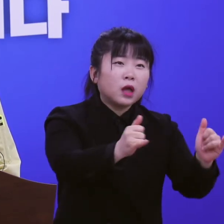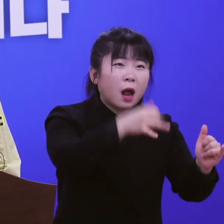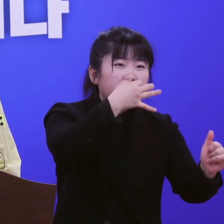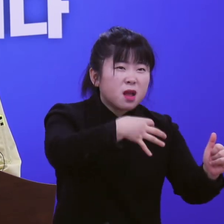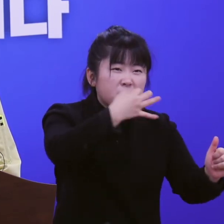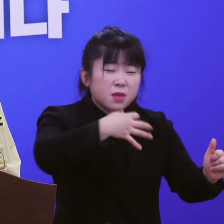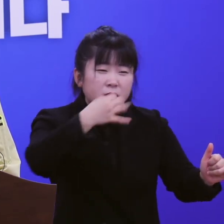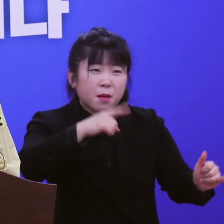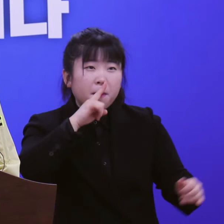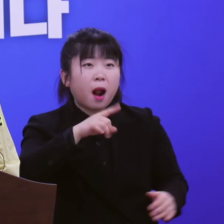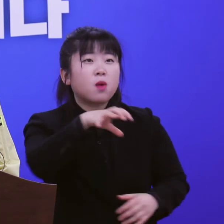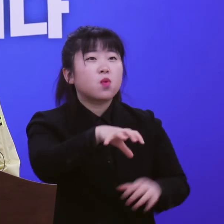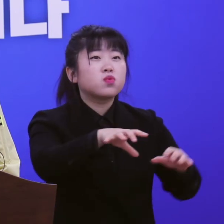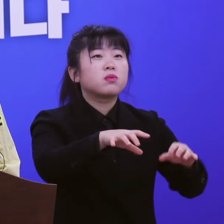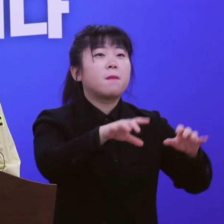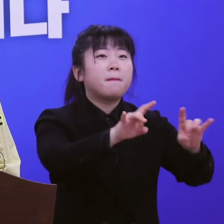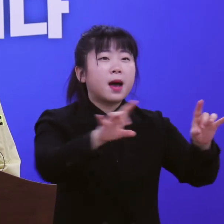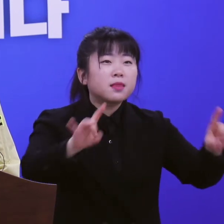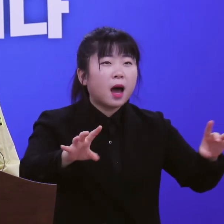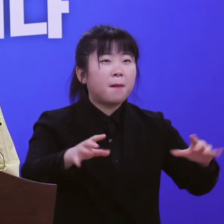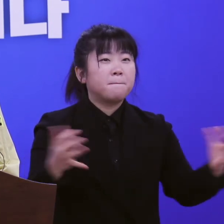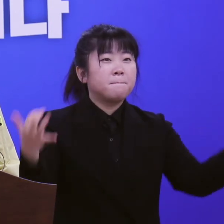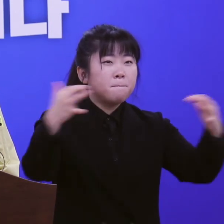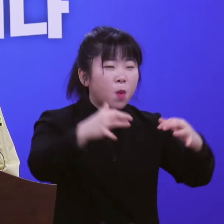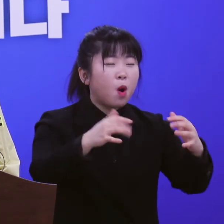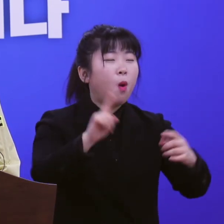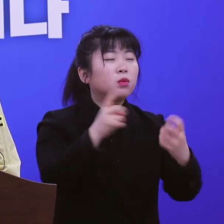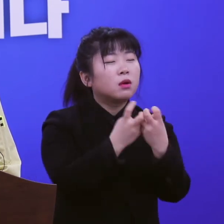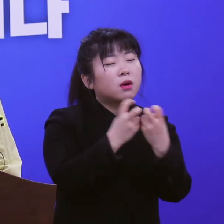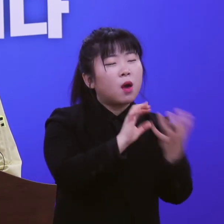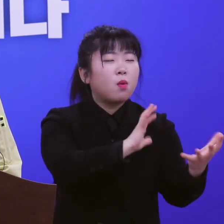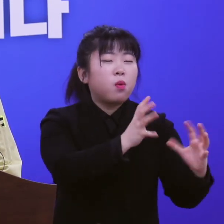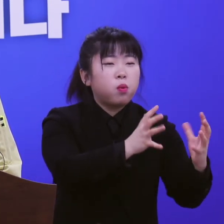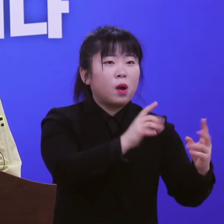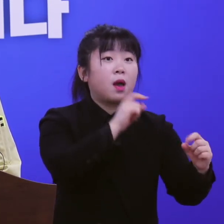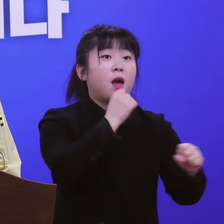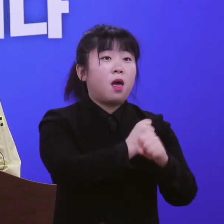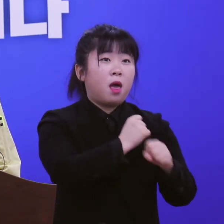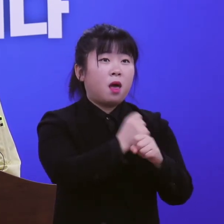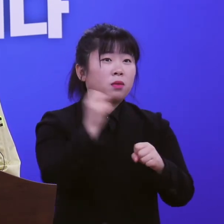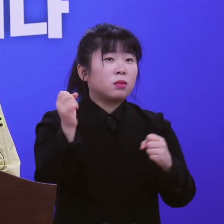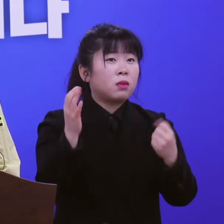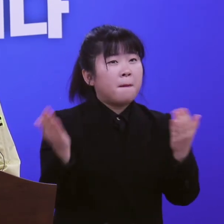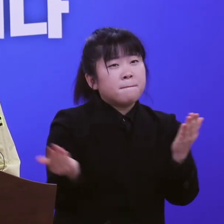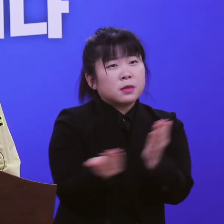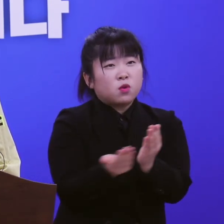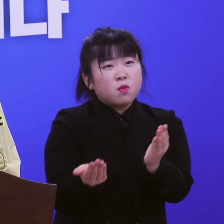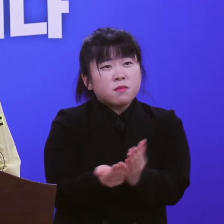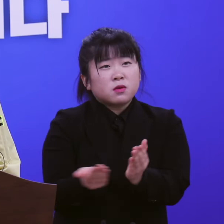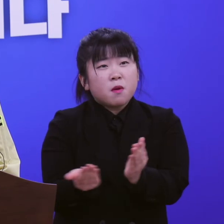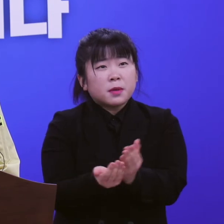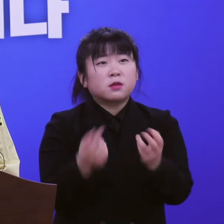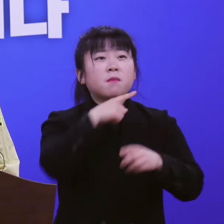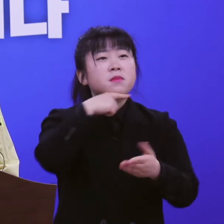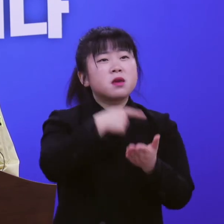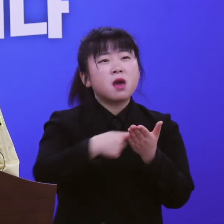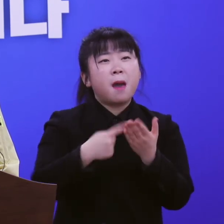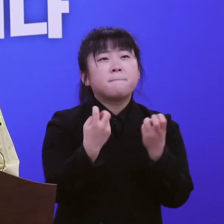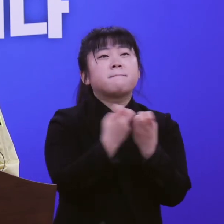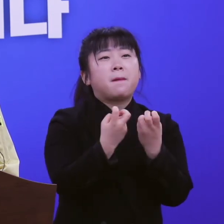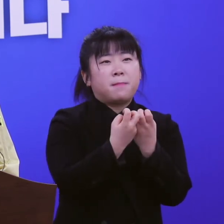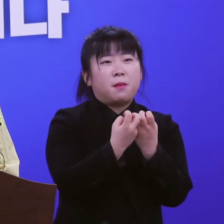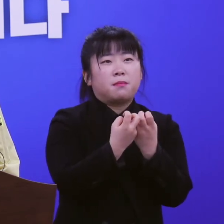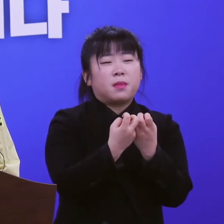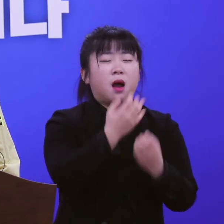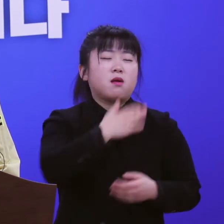현장 간담회 등을 개최하고 현장 맞춤형 피해 대책을 수립해 가겠습니다. 정부와 우리도의